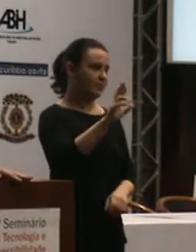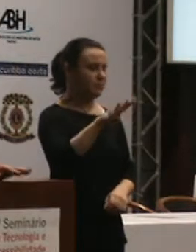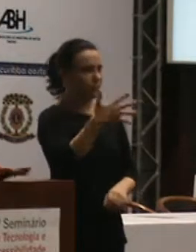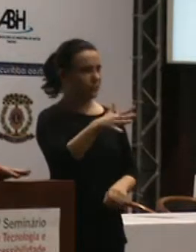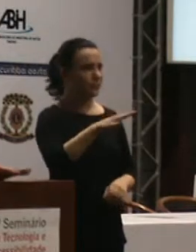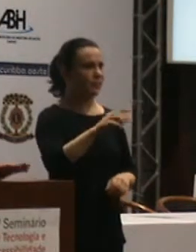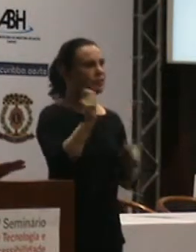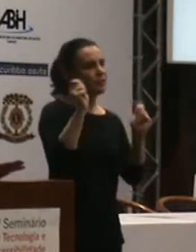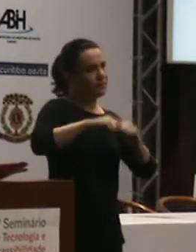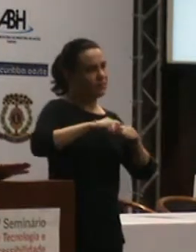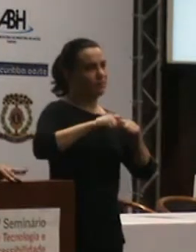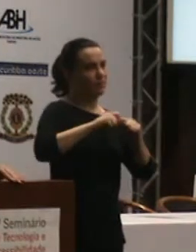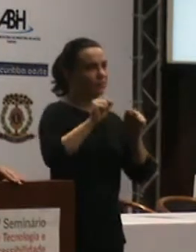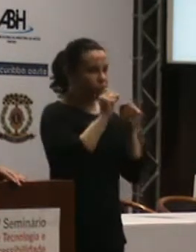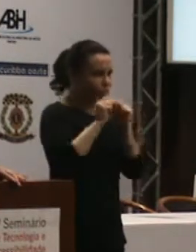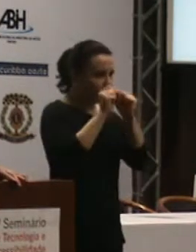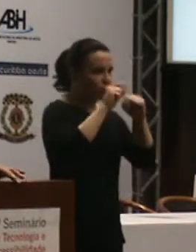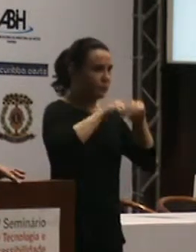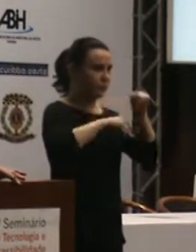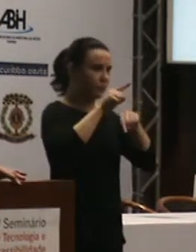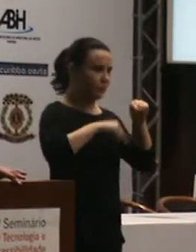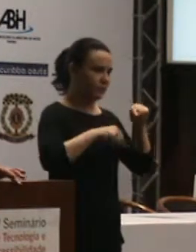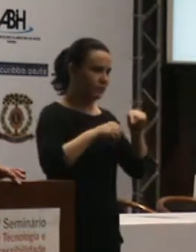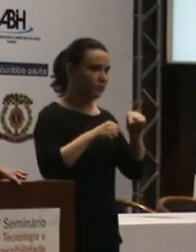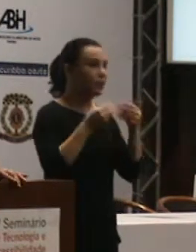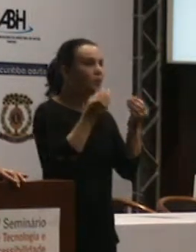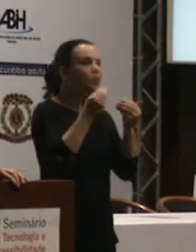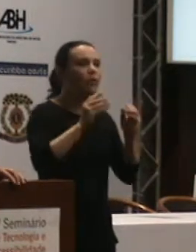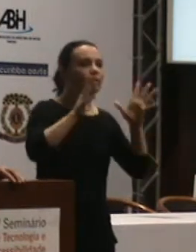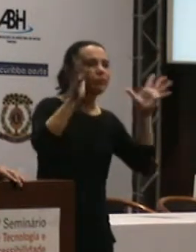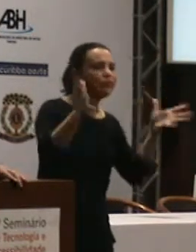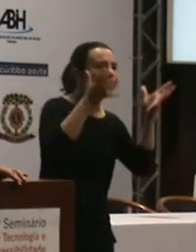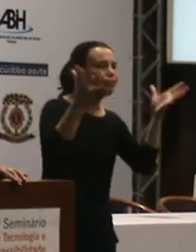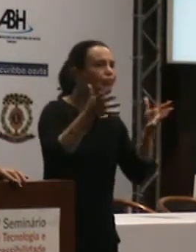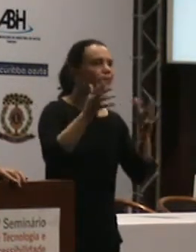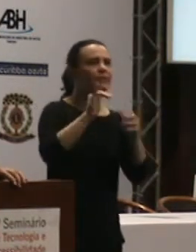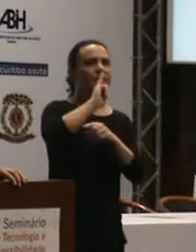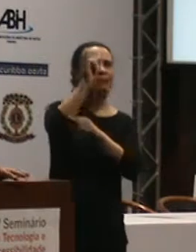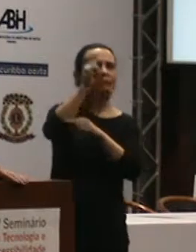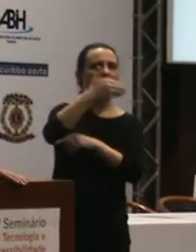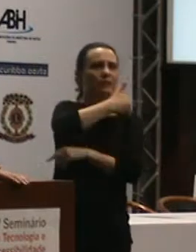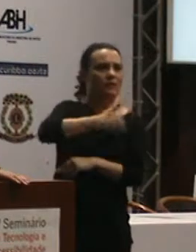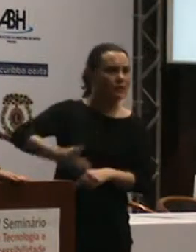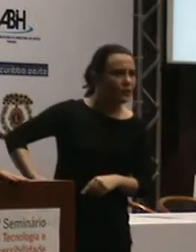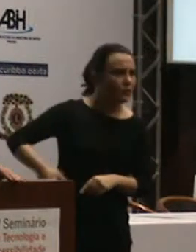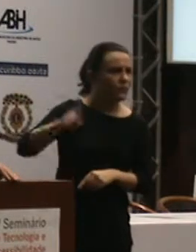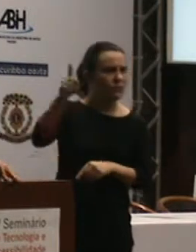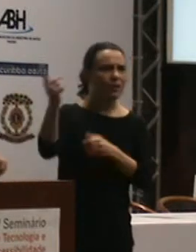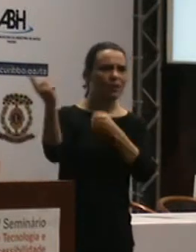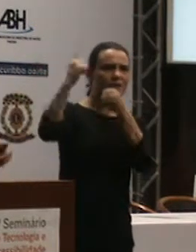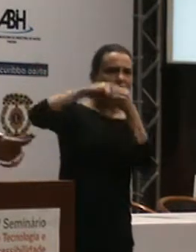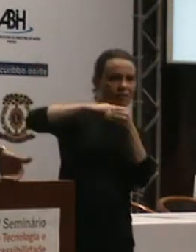que você consegue ter um produto. Só que, hoje, você mover o governo, parte do governo, uma entidade,